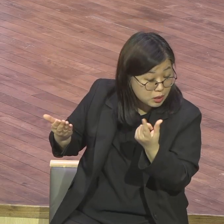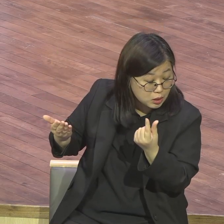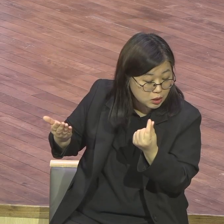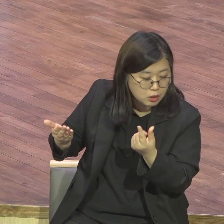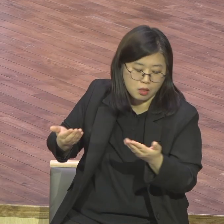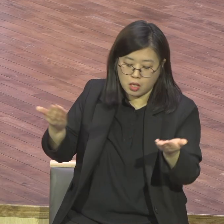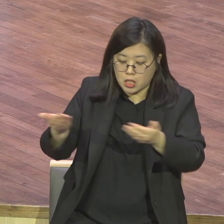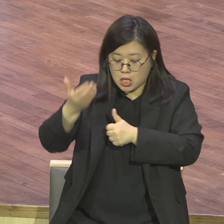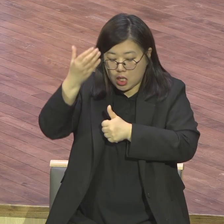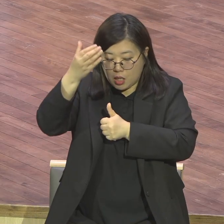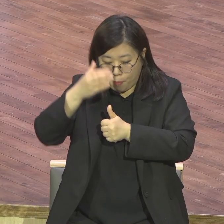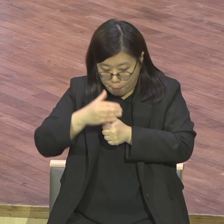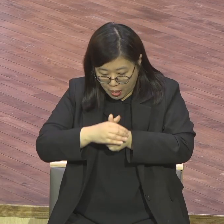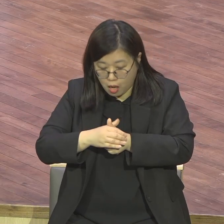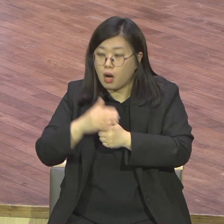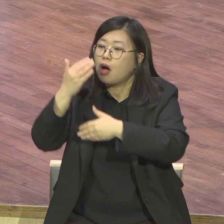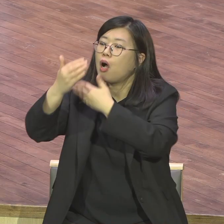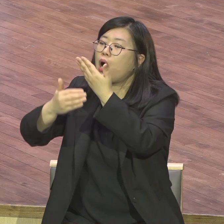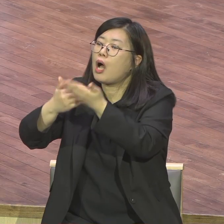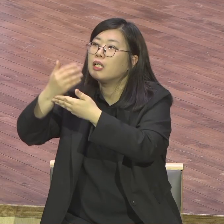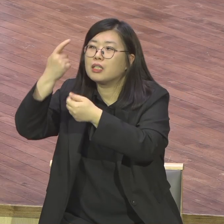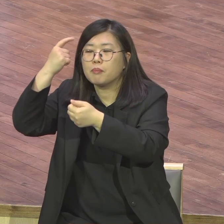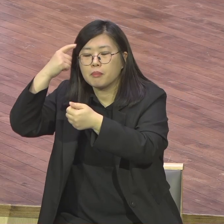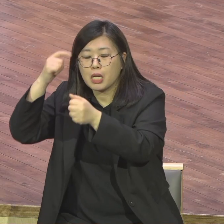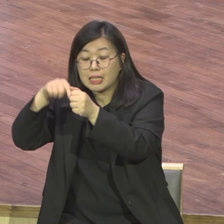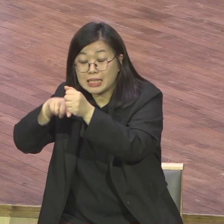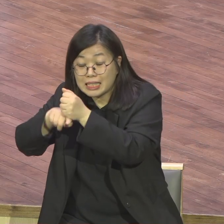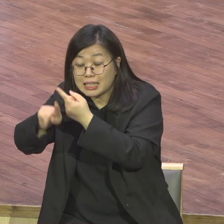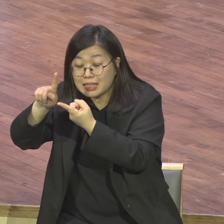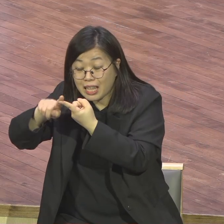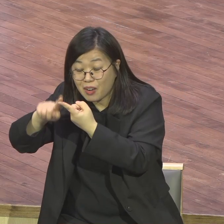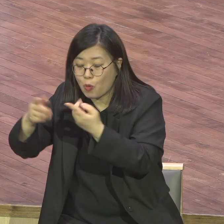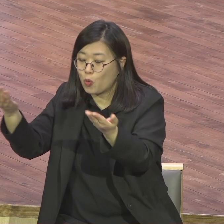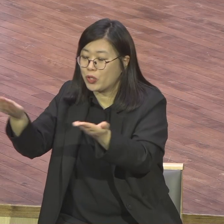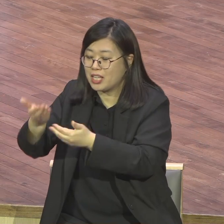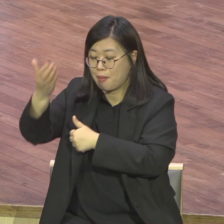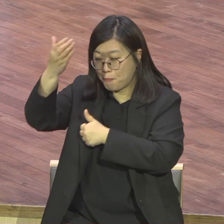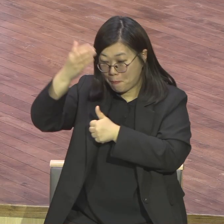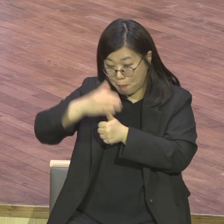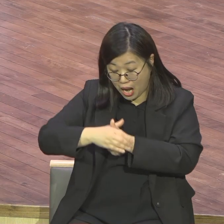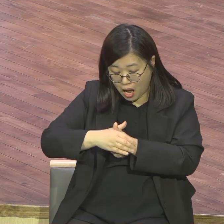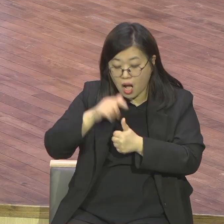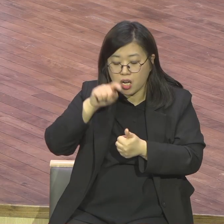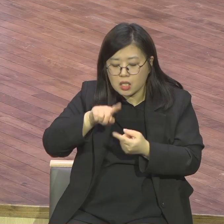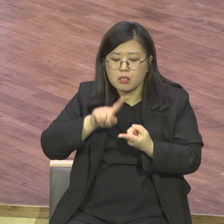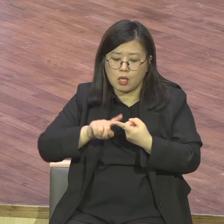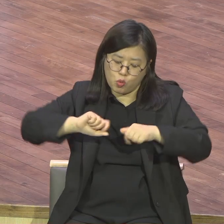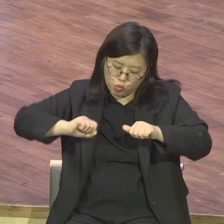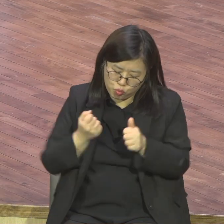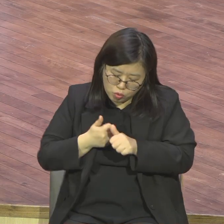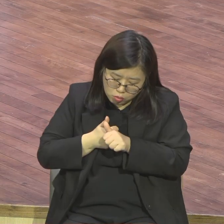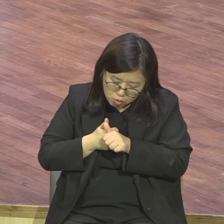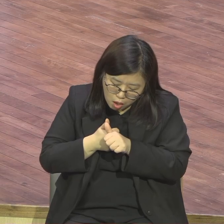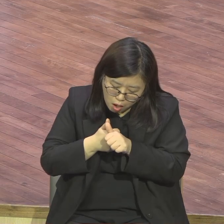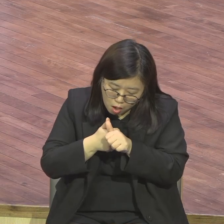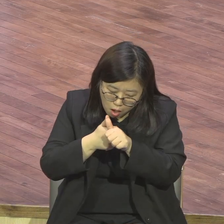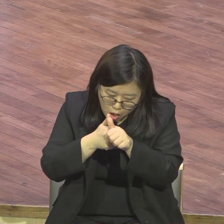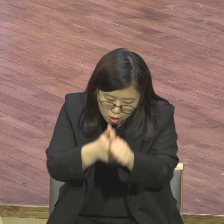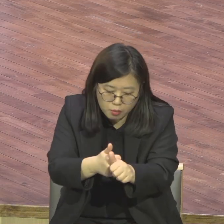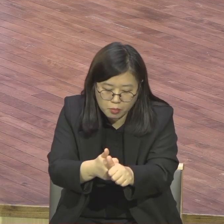모든 성도들이 응답 24의 축복 속으로 들어오도록 그래서 여러분들이